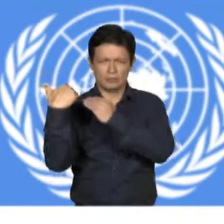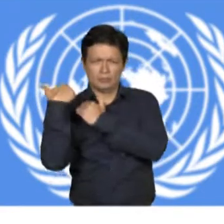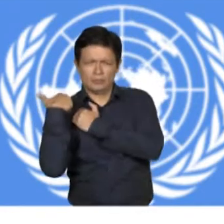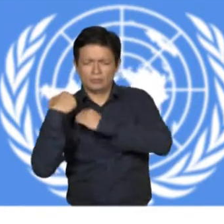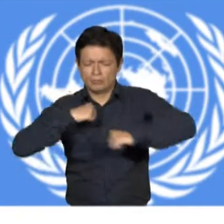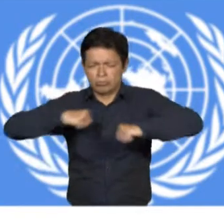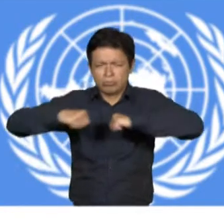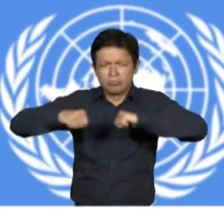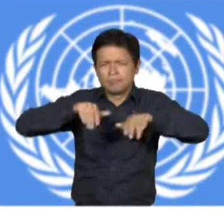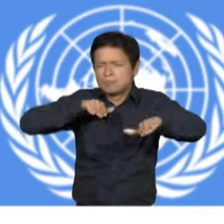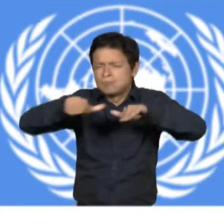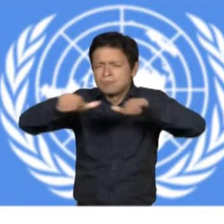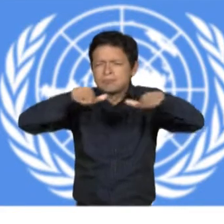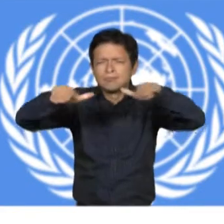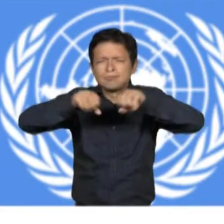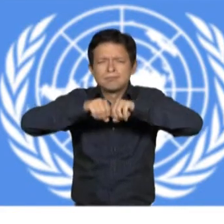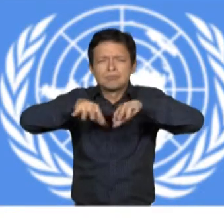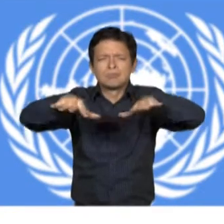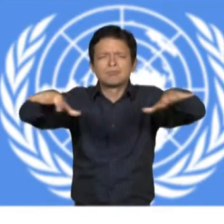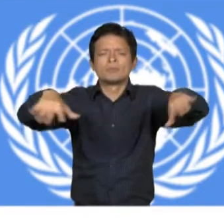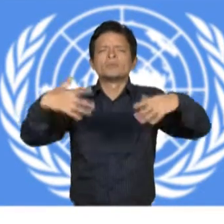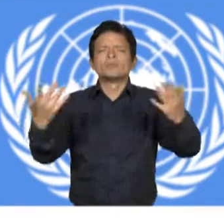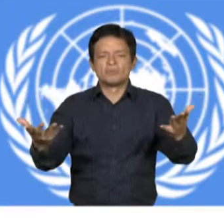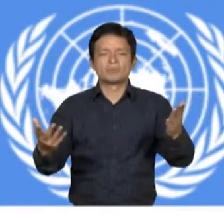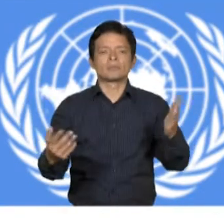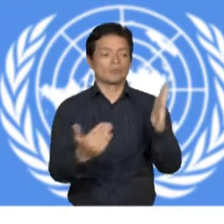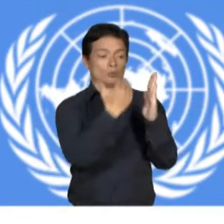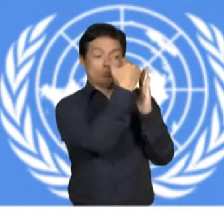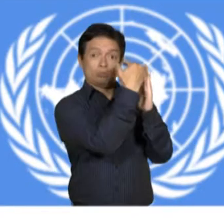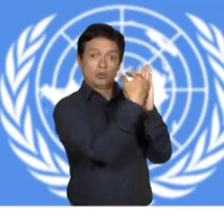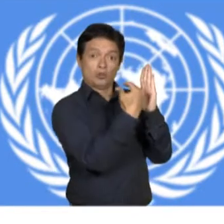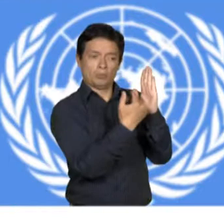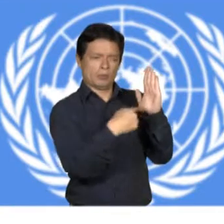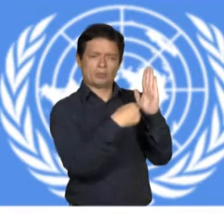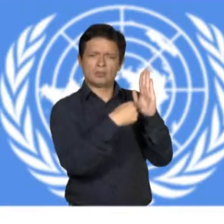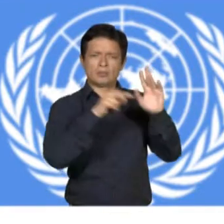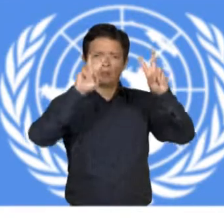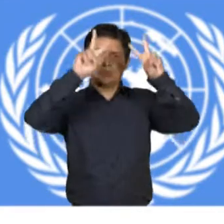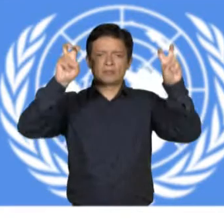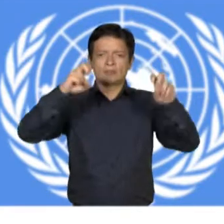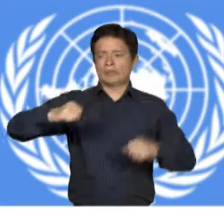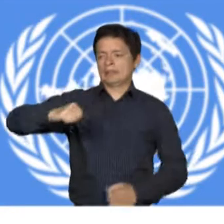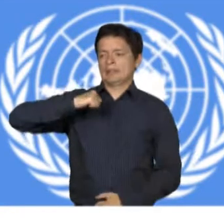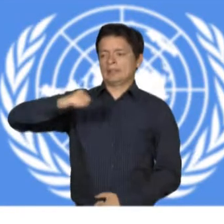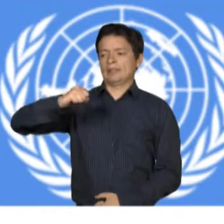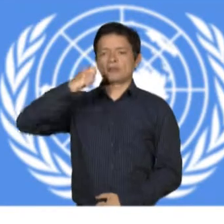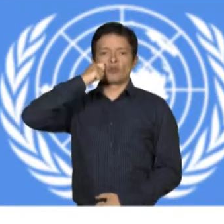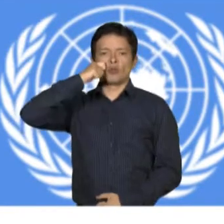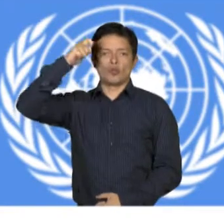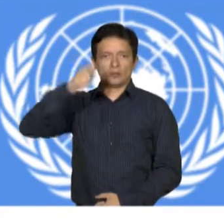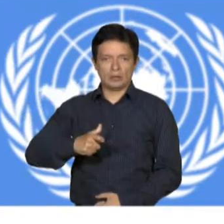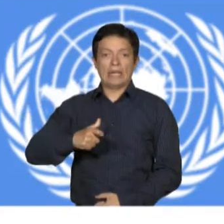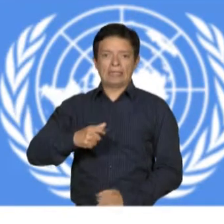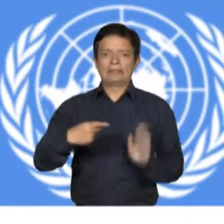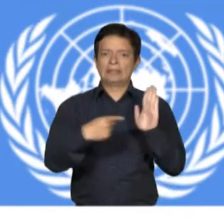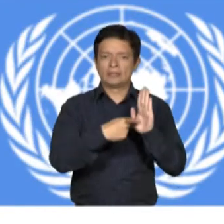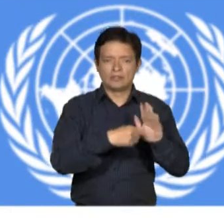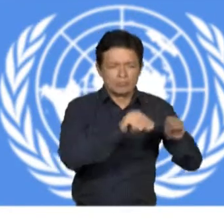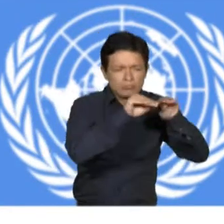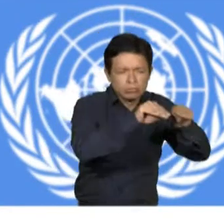D. Promover programas de formación sobre sensibilización que tengan en cuenta a las personas con discapacidad